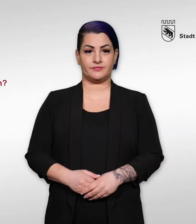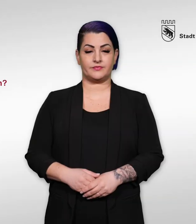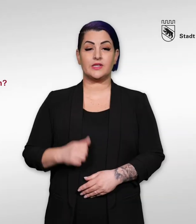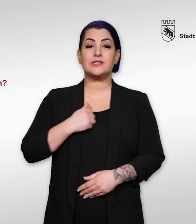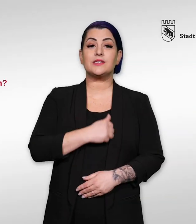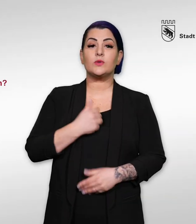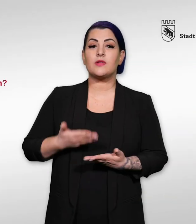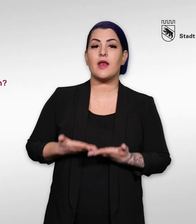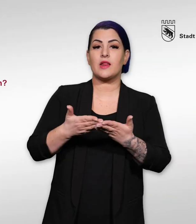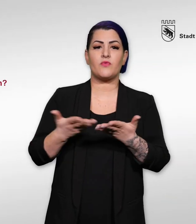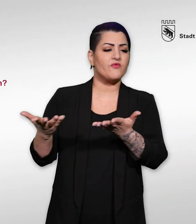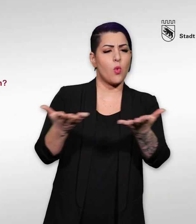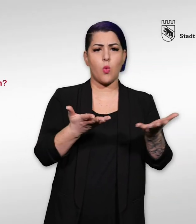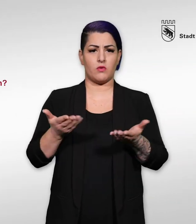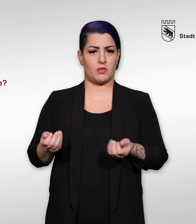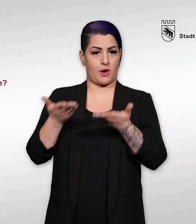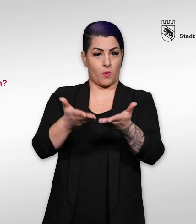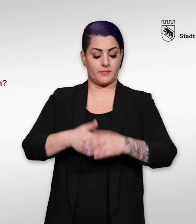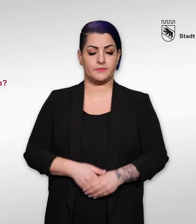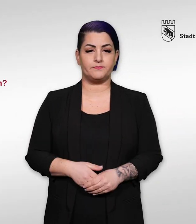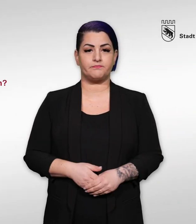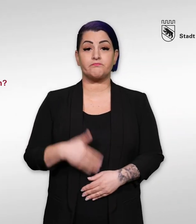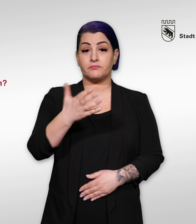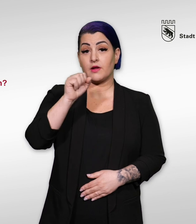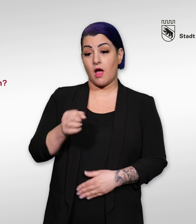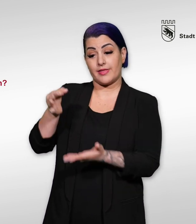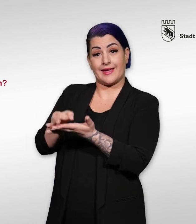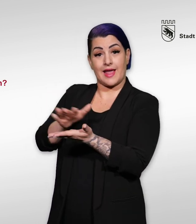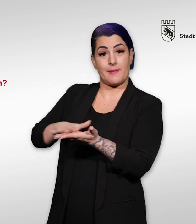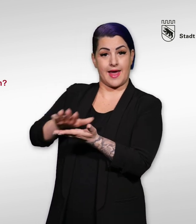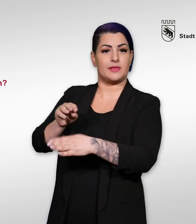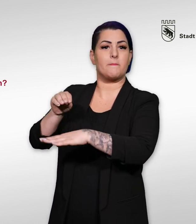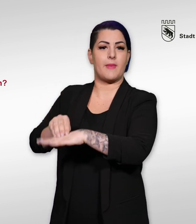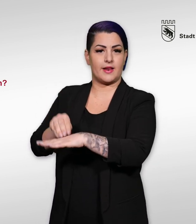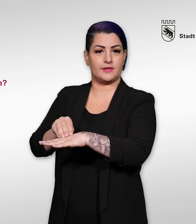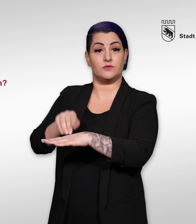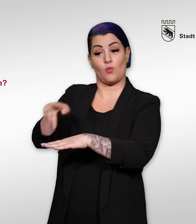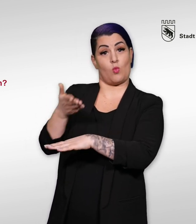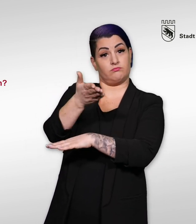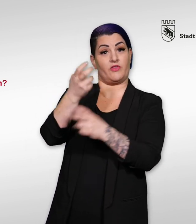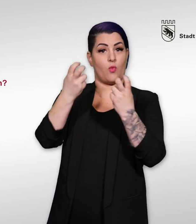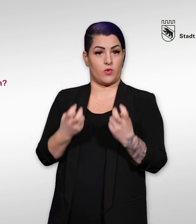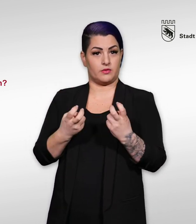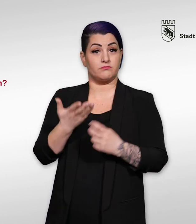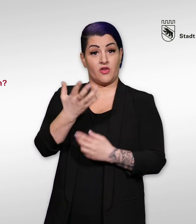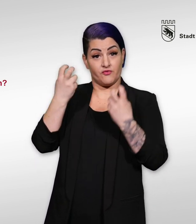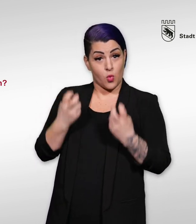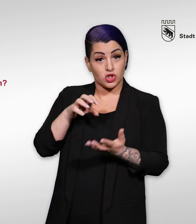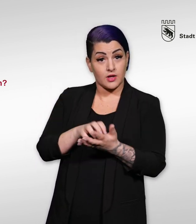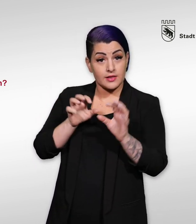Wo kann man Sozialhilfe erhalten? Sie können sich bei der Gemeinde melden, in der Sie wohnen. Wohnen Sie in der